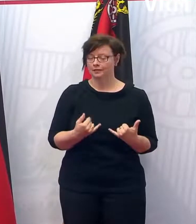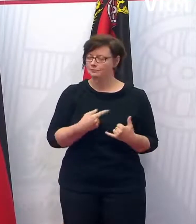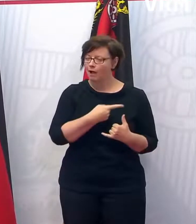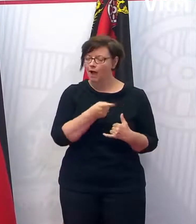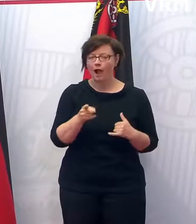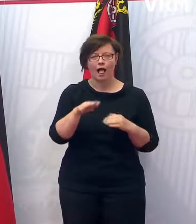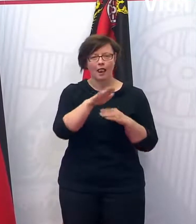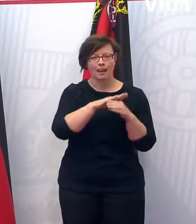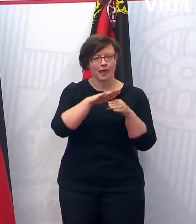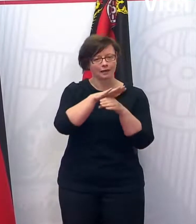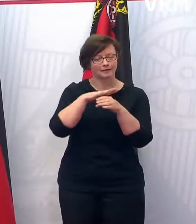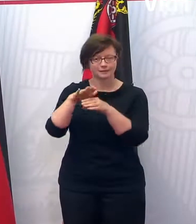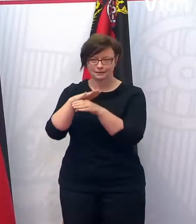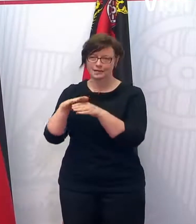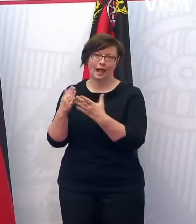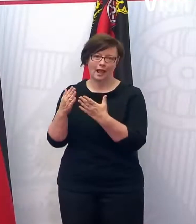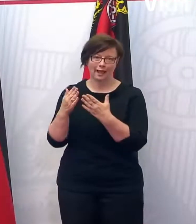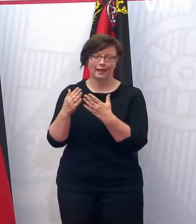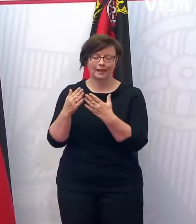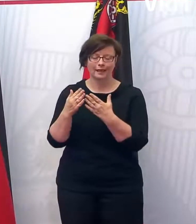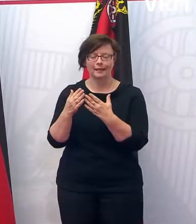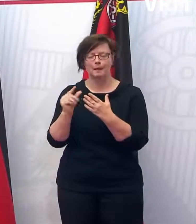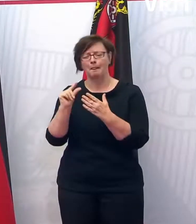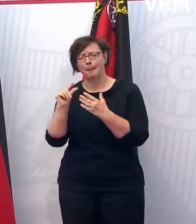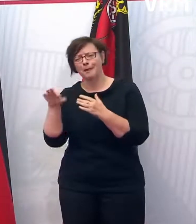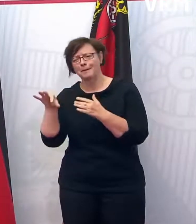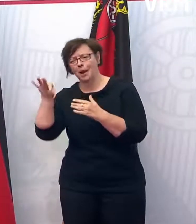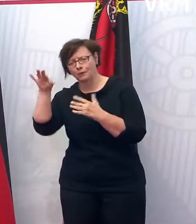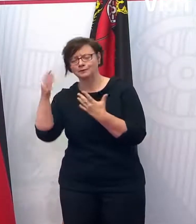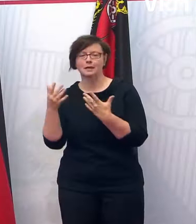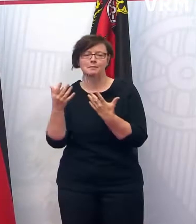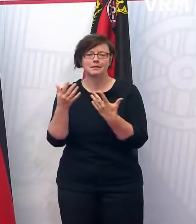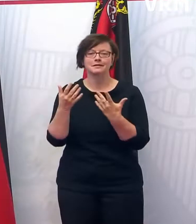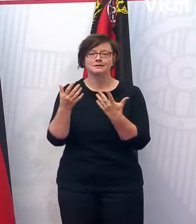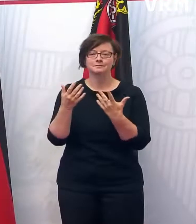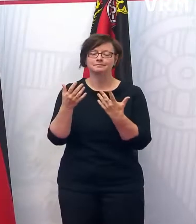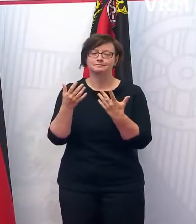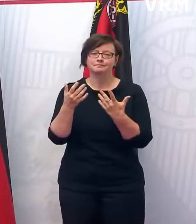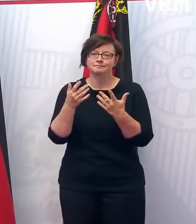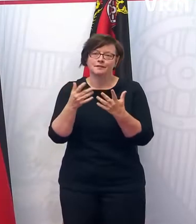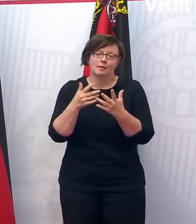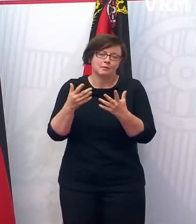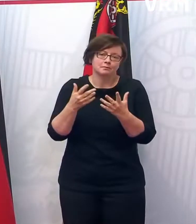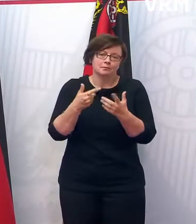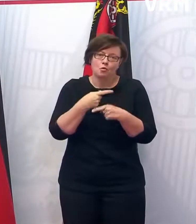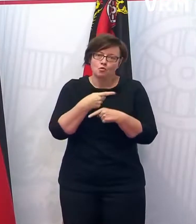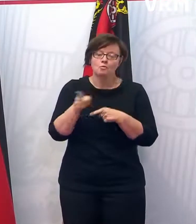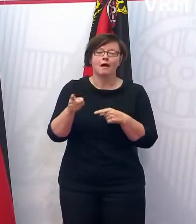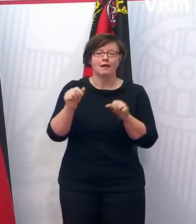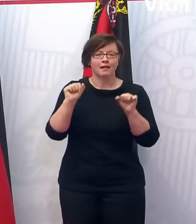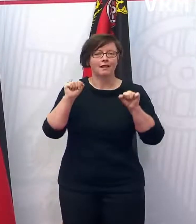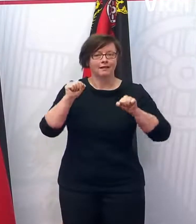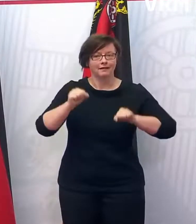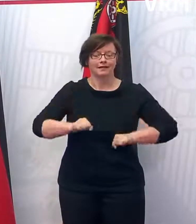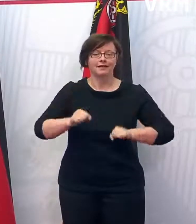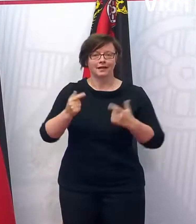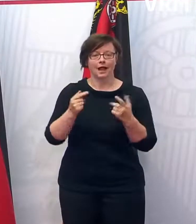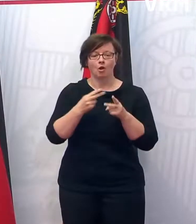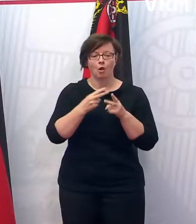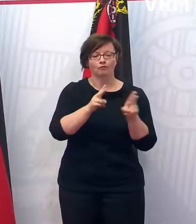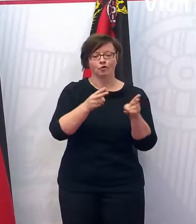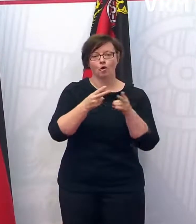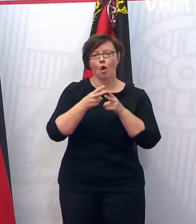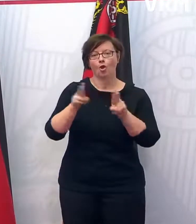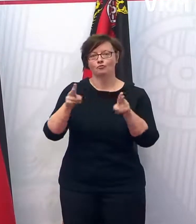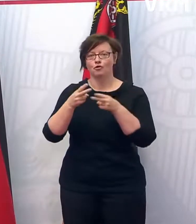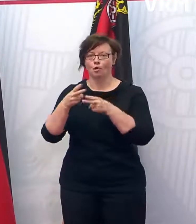allen Landesteilen mit wenigen Abstrichen, was den Umfang betrifft, viele doch wirklich auch mit Öffnungen